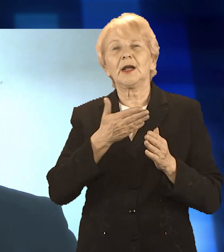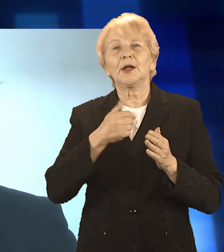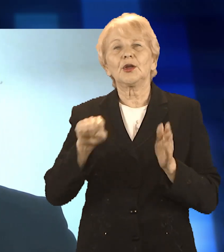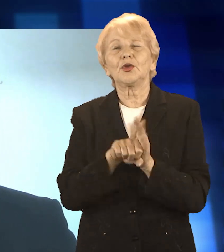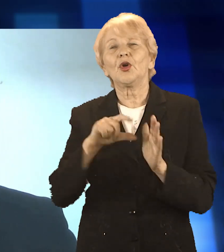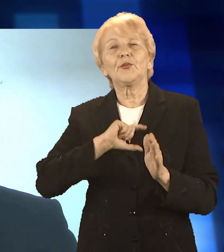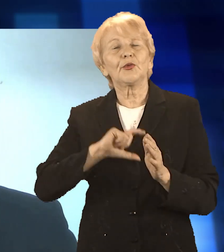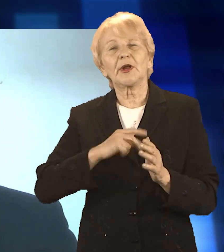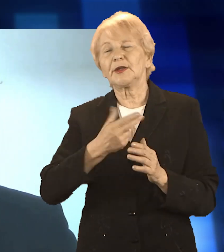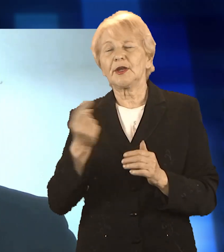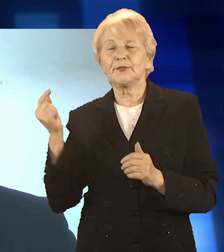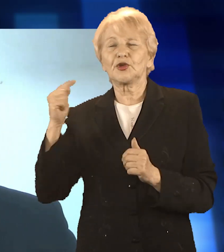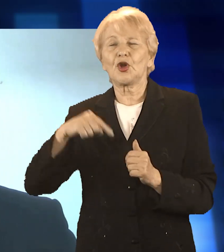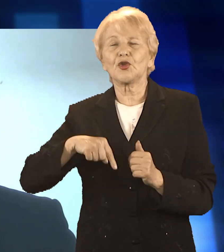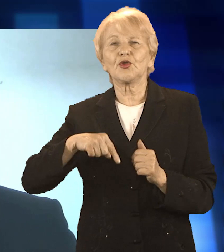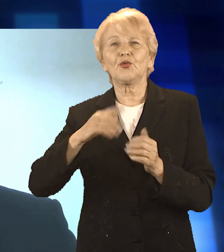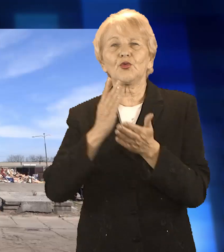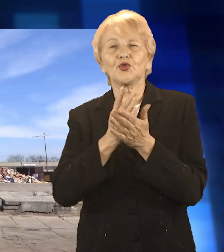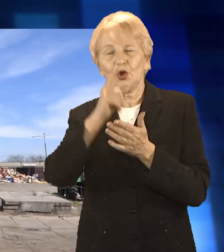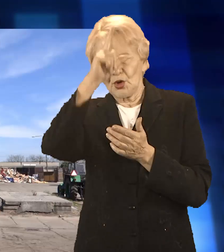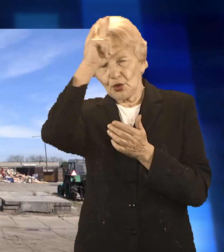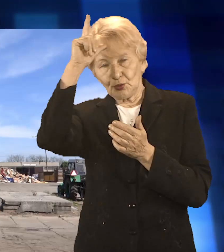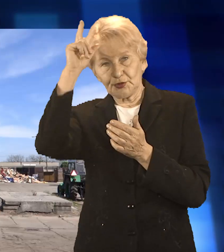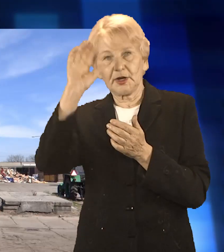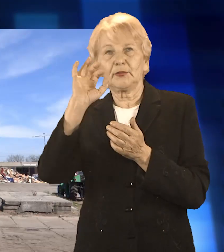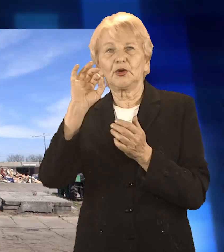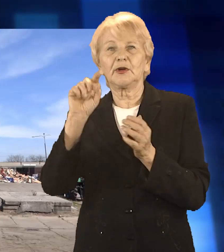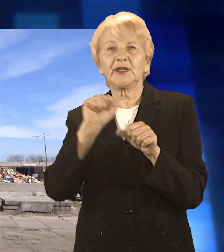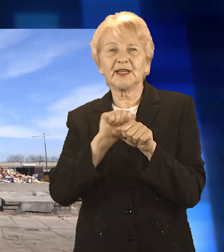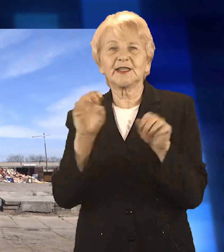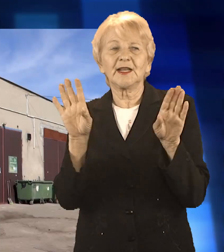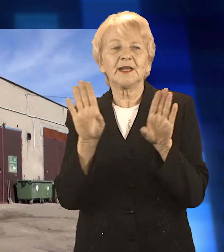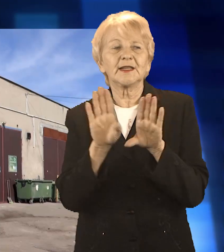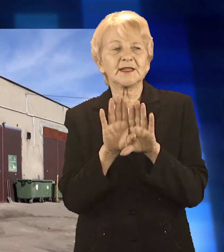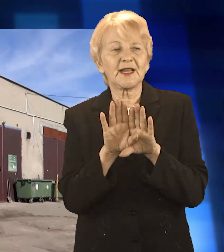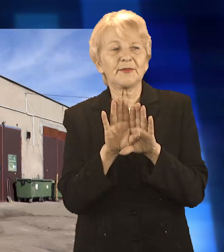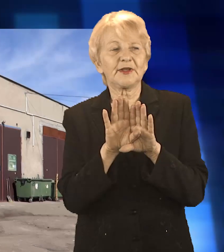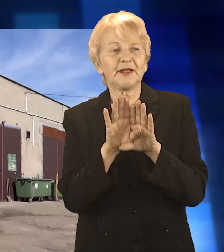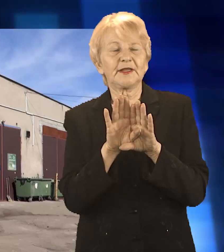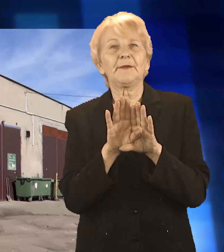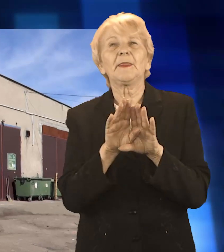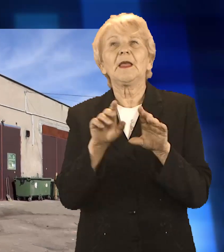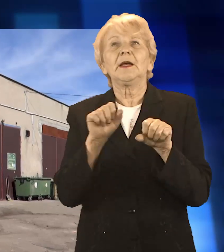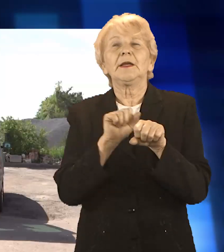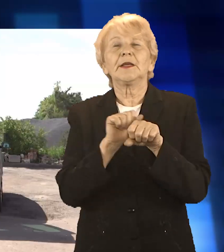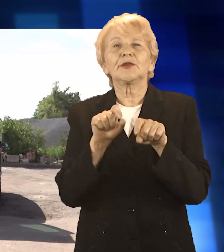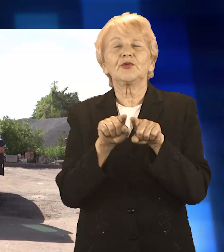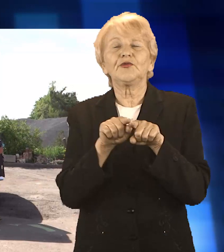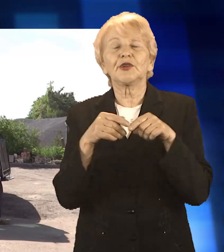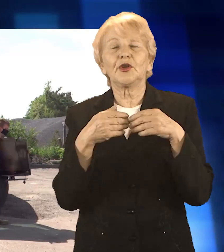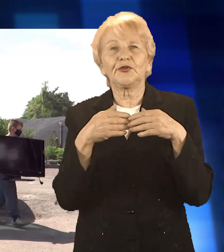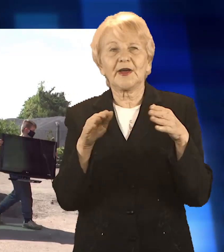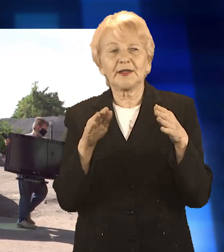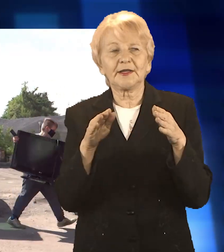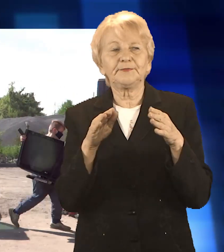gdzie na co dzień się pewne rzeczy odbywały. Na terenie zakładu funkcjonuje punkt selektywnej zbiórki odpadów. W tym przypadku